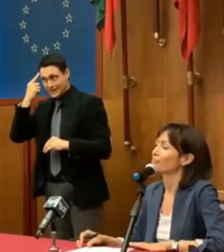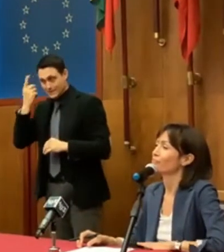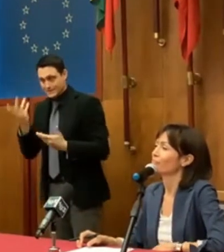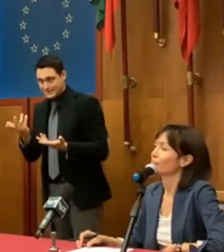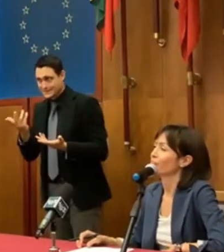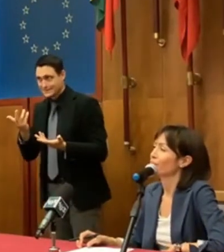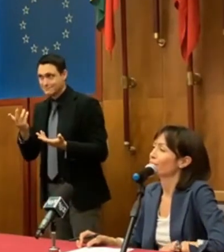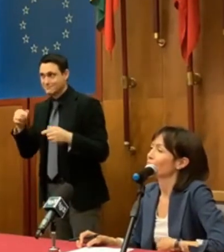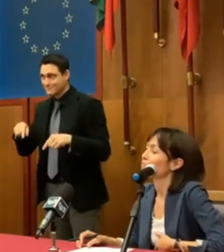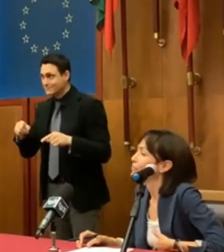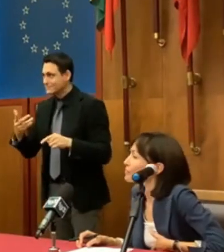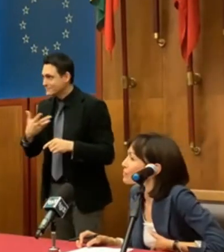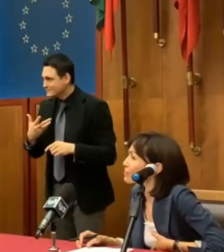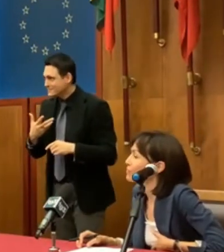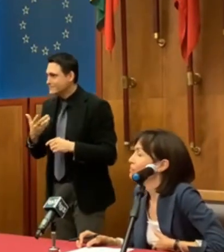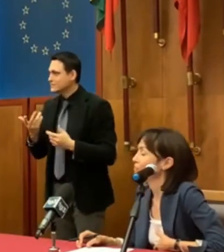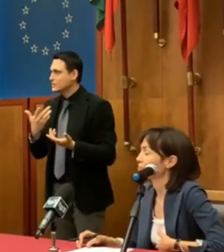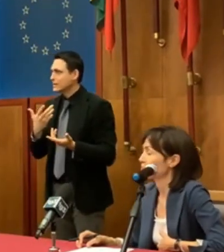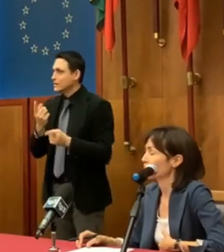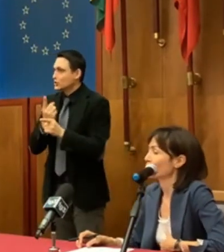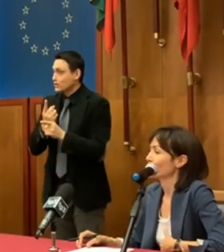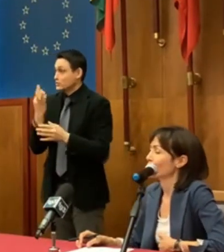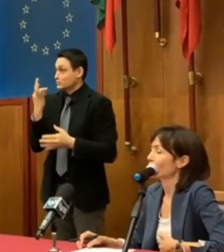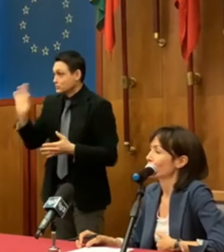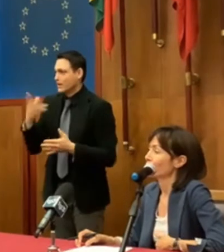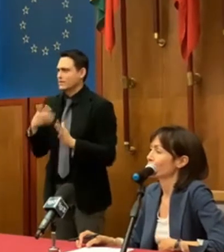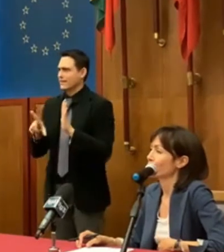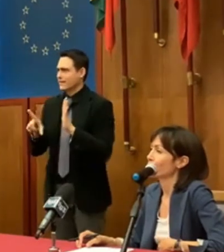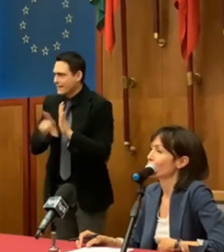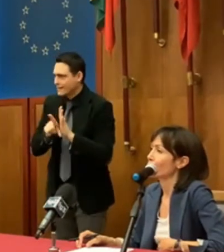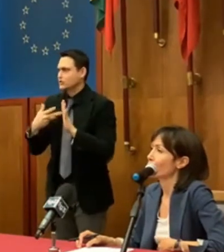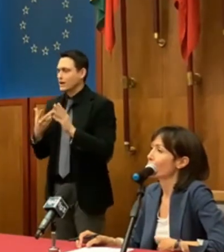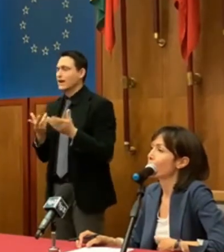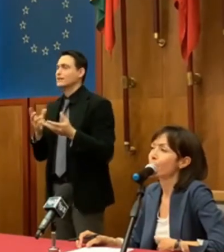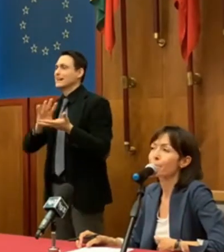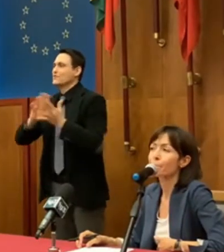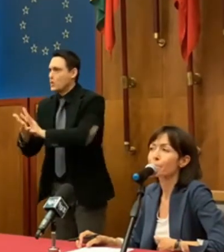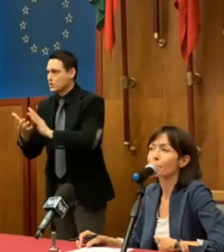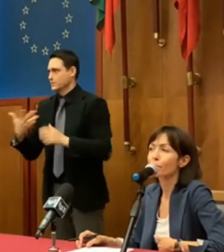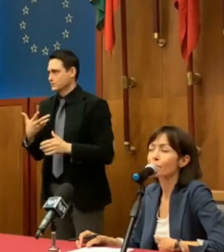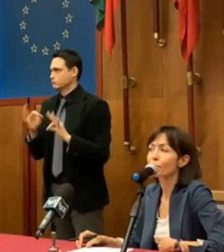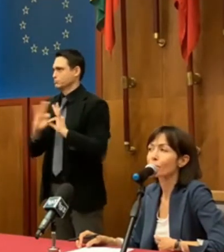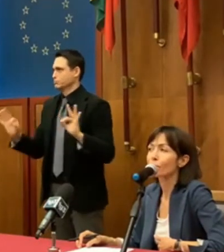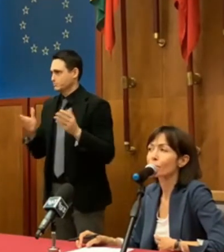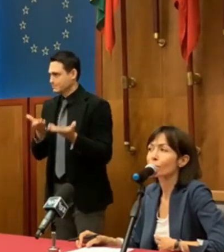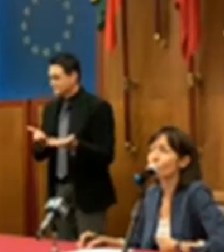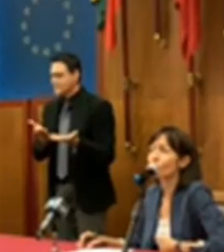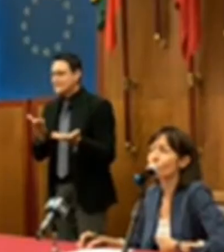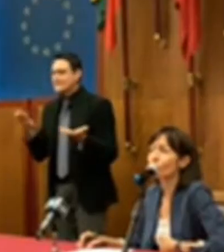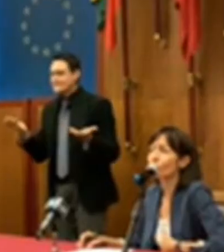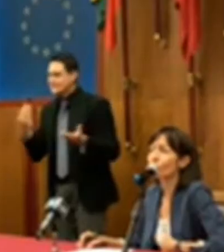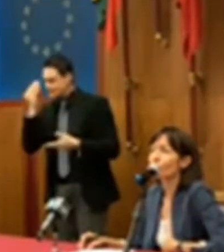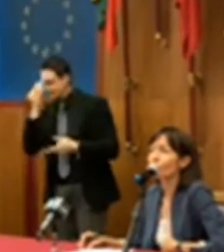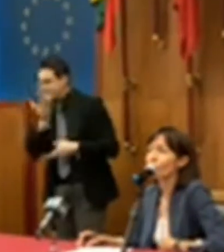sono i poteri speciali, c'è la legge, ci sono le risorse. In che modo e con che forma di